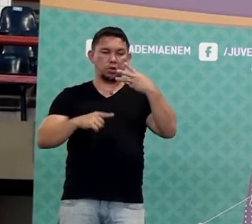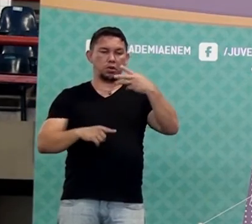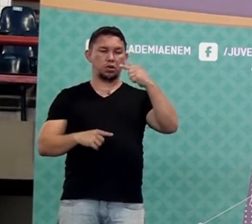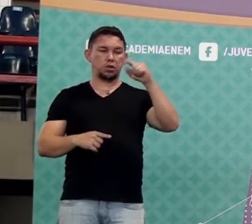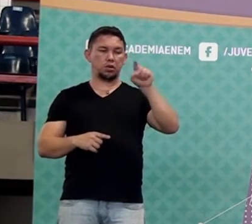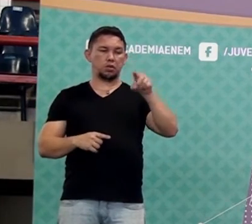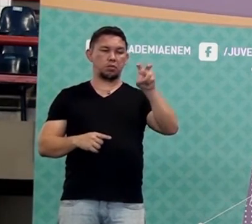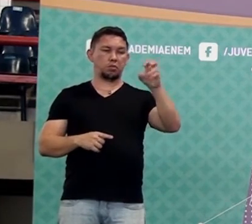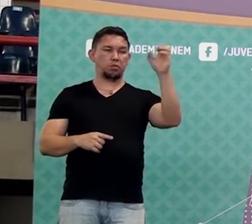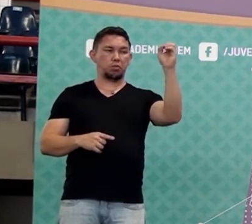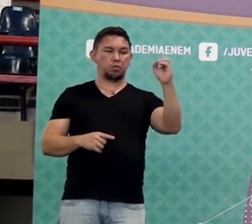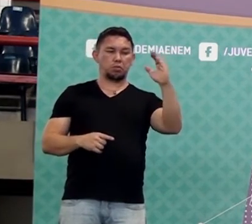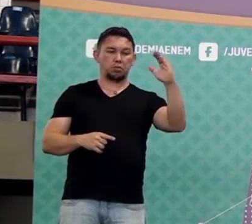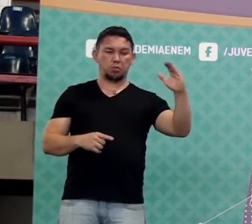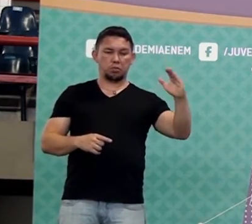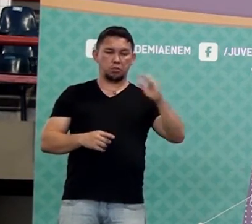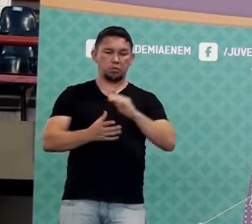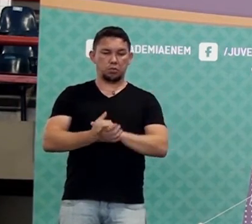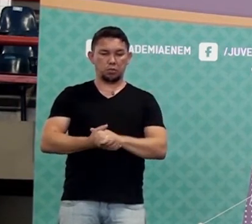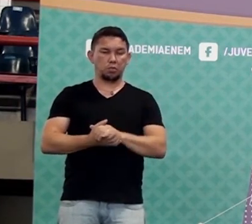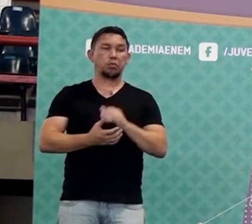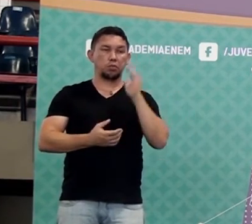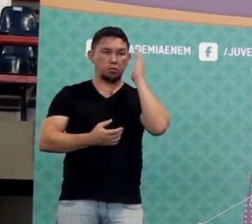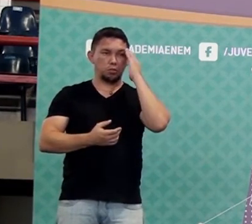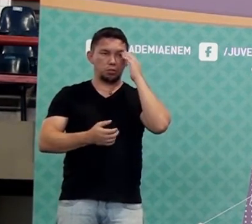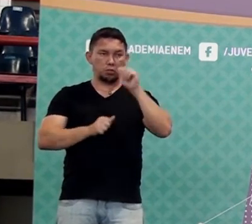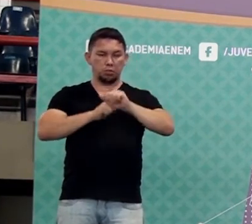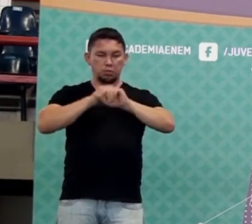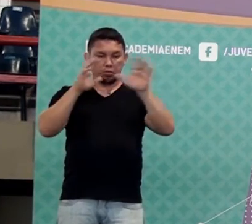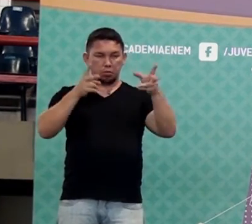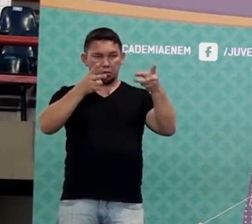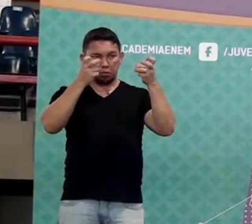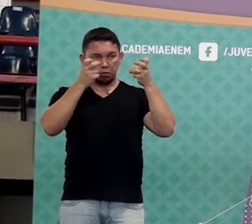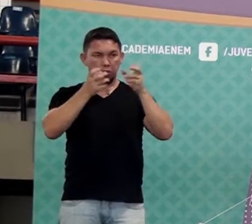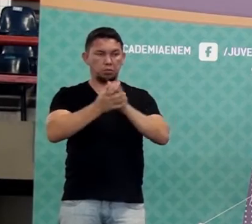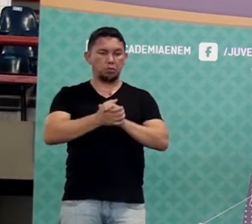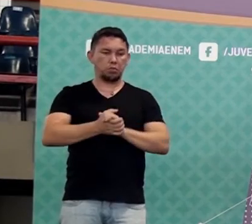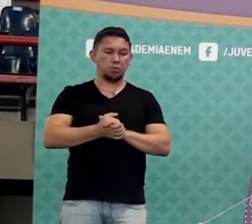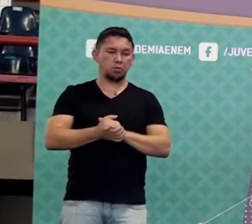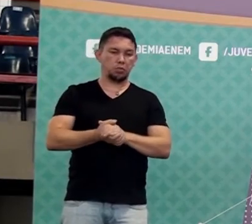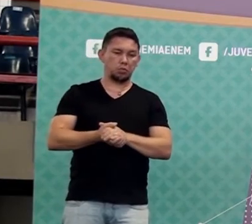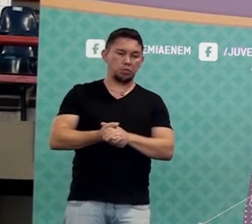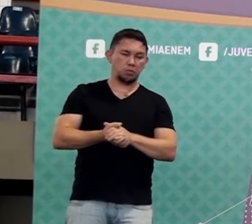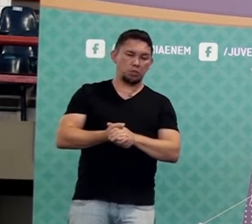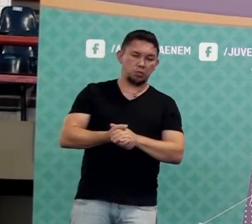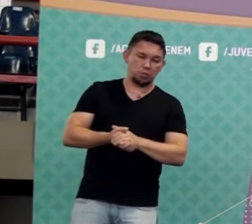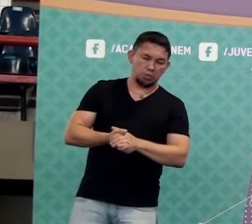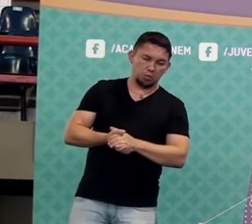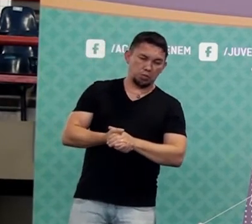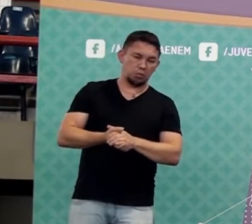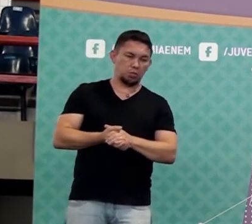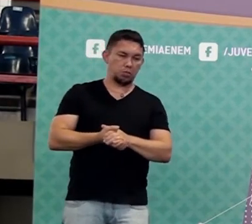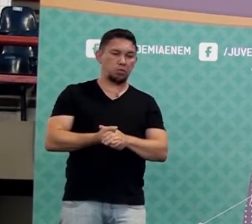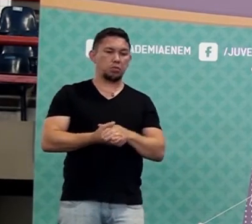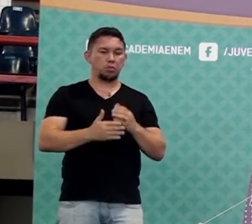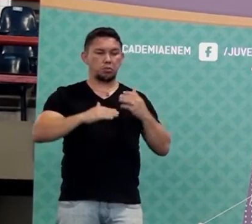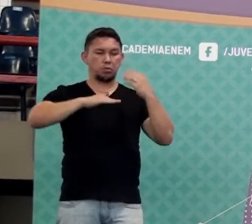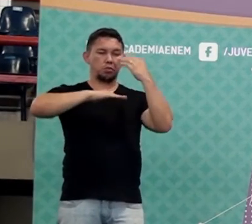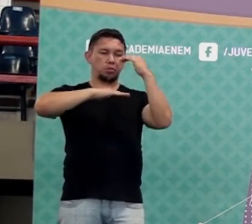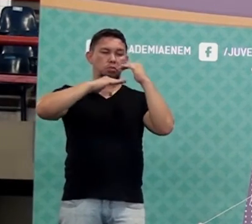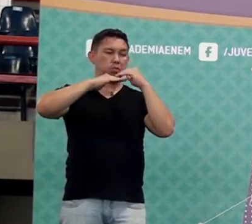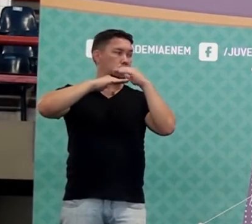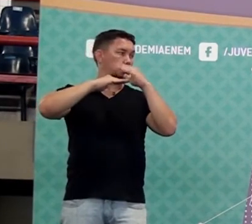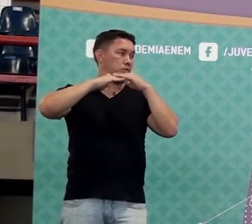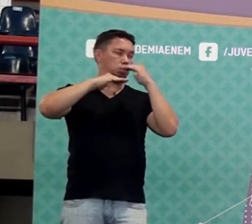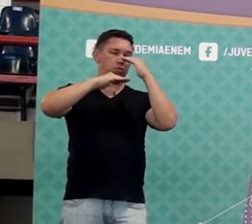vírgula cinco por cento. Faz sentido isso aí? Perceberam? Então, qual é o truque? Dividir. E depois que tiver em